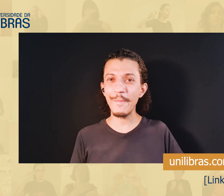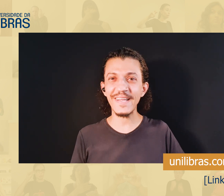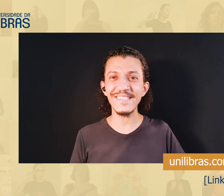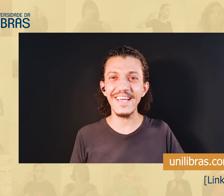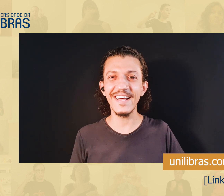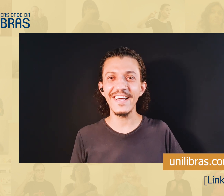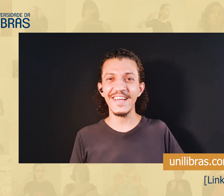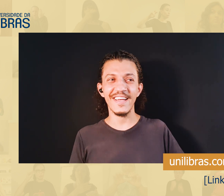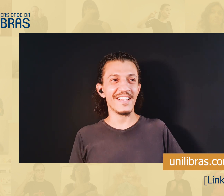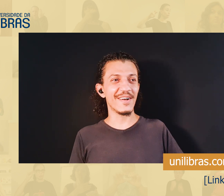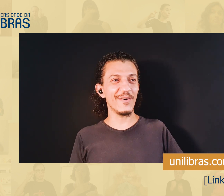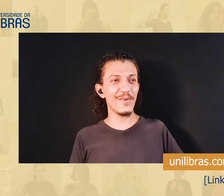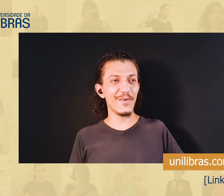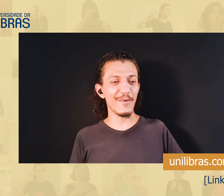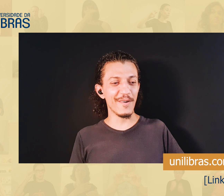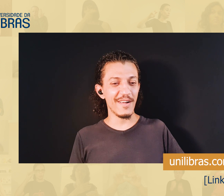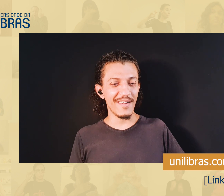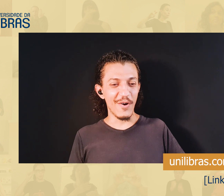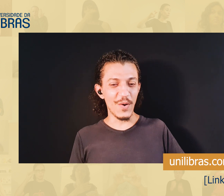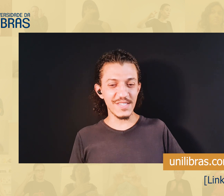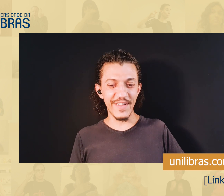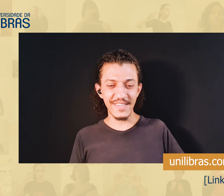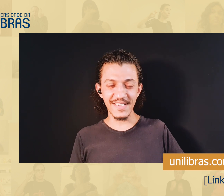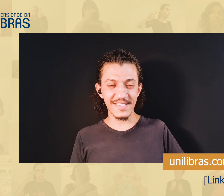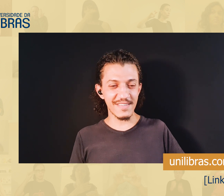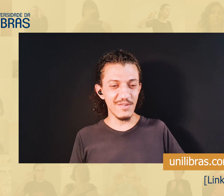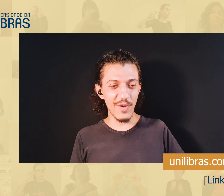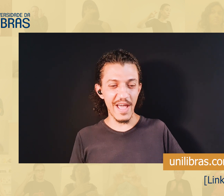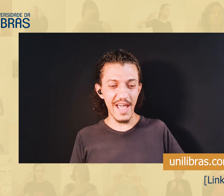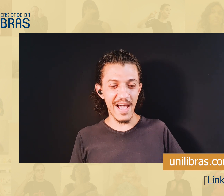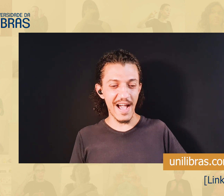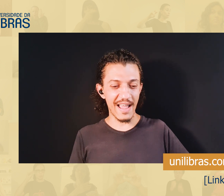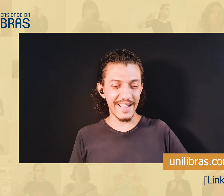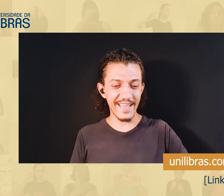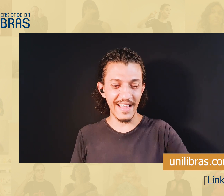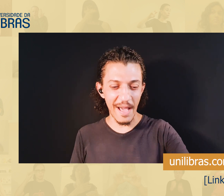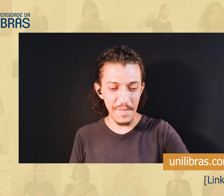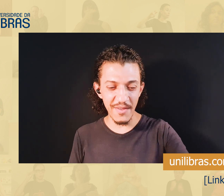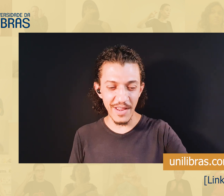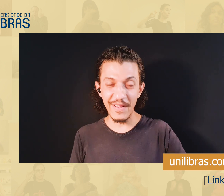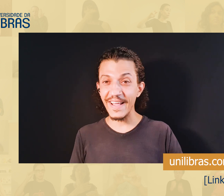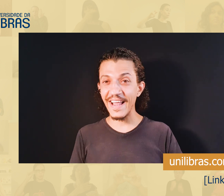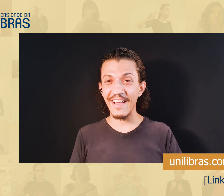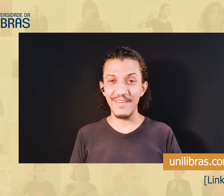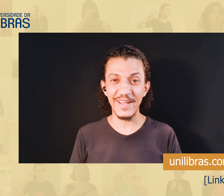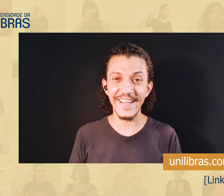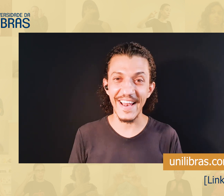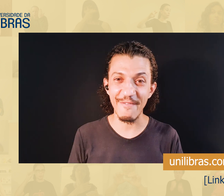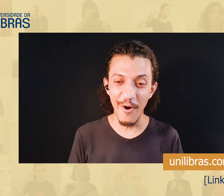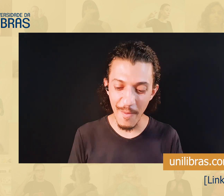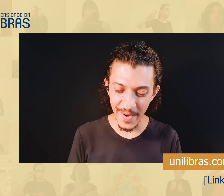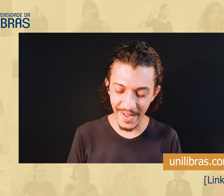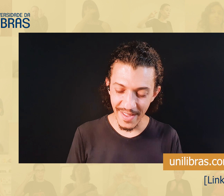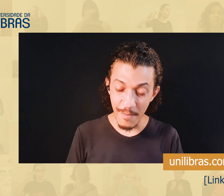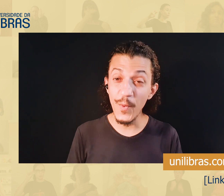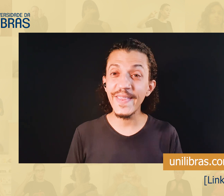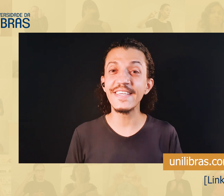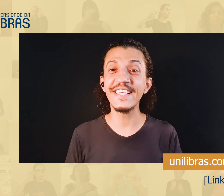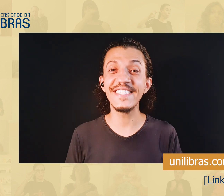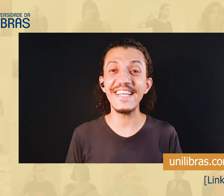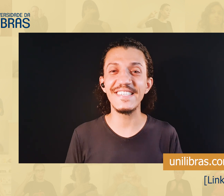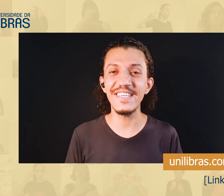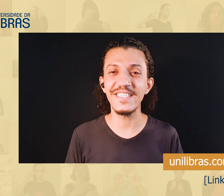às vezes, não é para ser, né? Então, ou, às vezes, não é daquele caminho, não daquela forma, né?